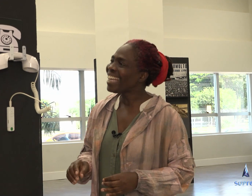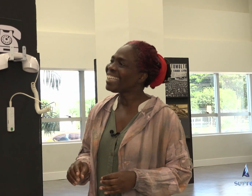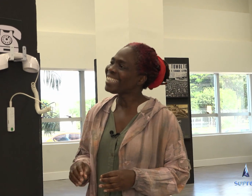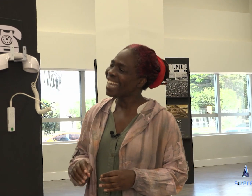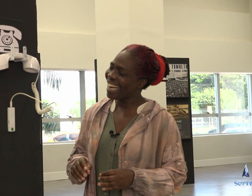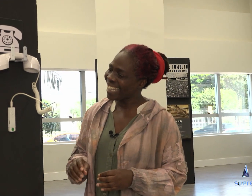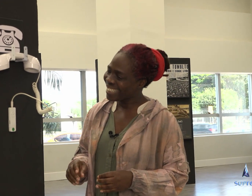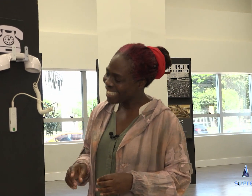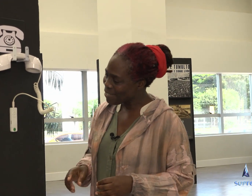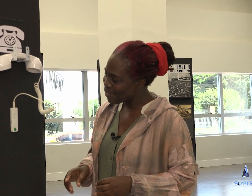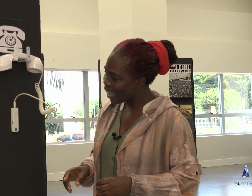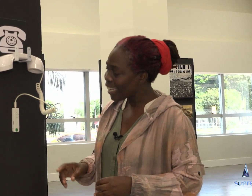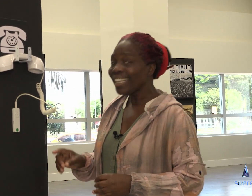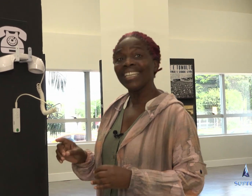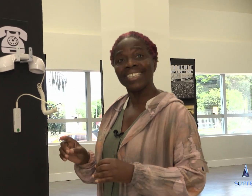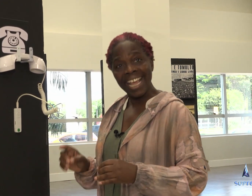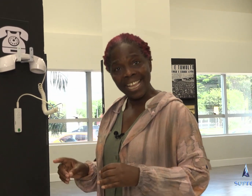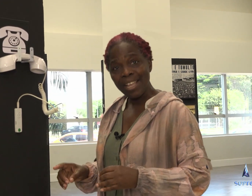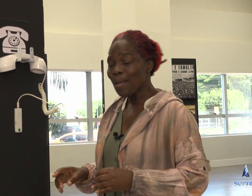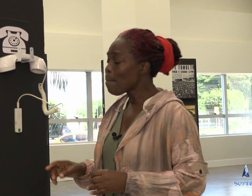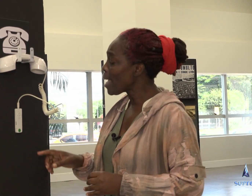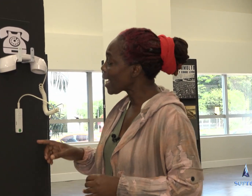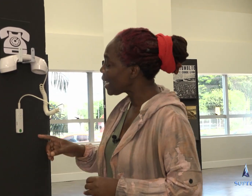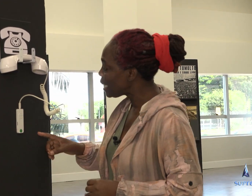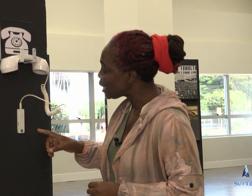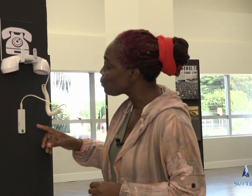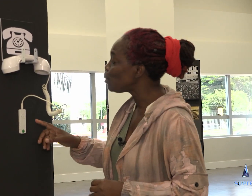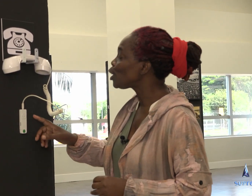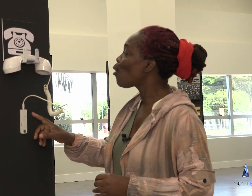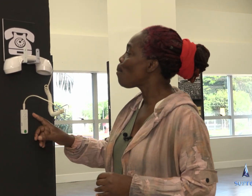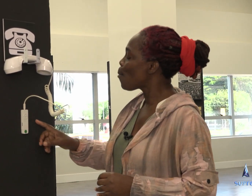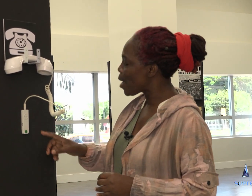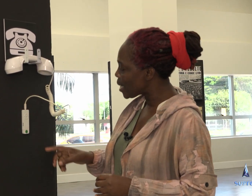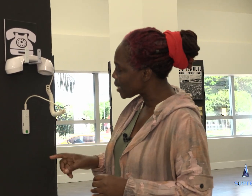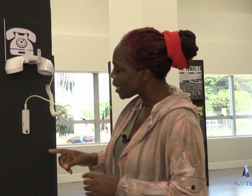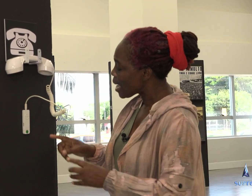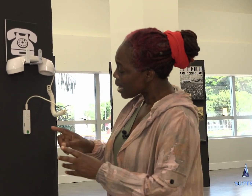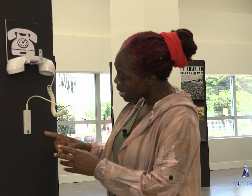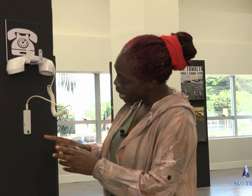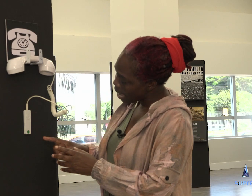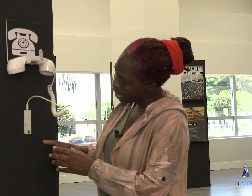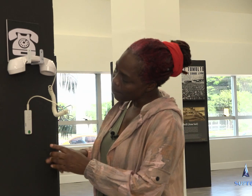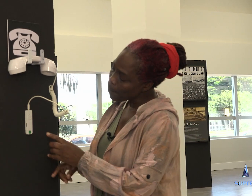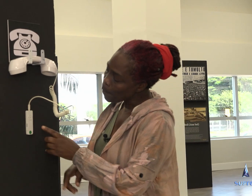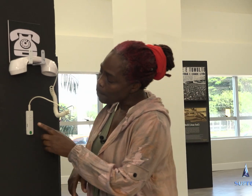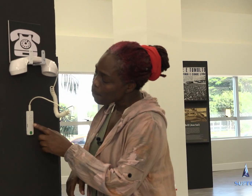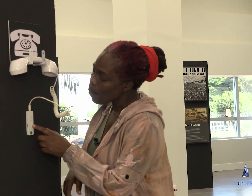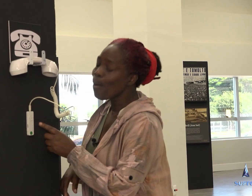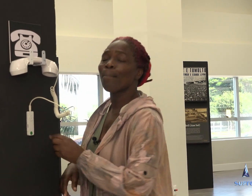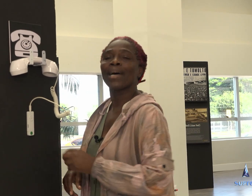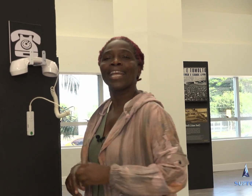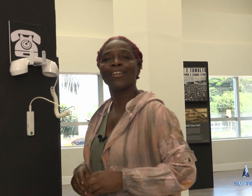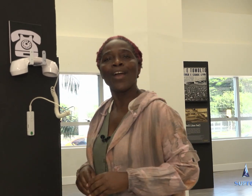interativa e tem mecanismos como esse, que é um aparelho